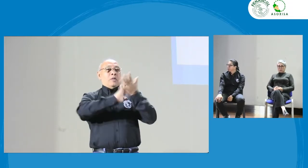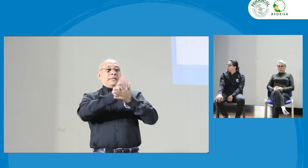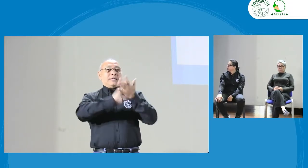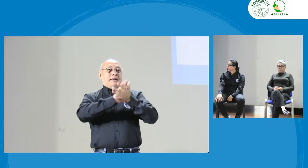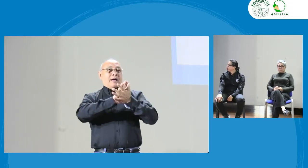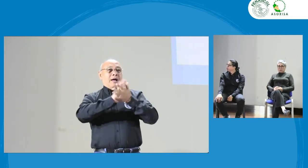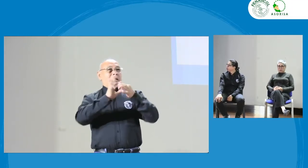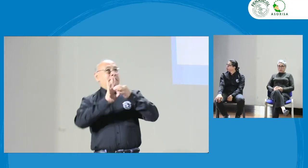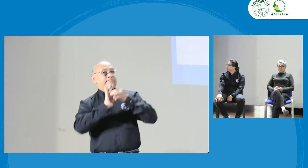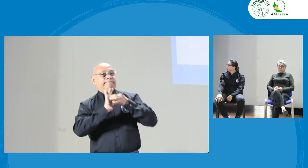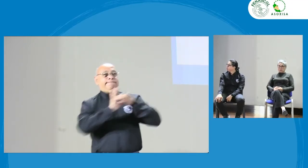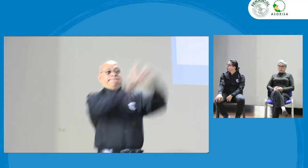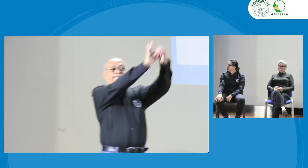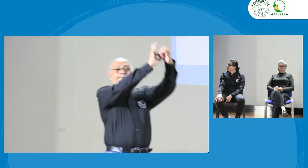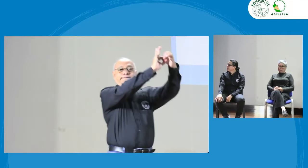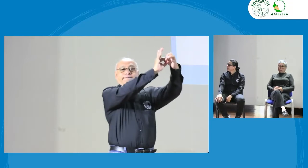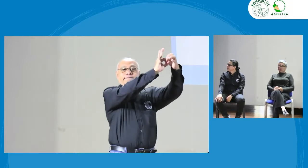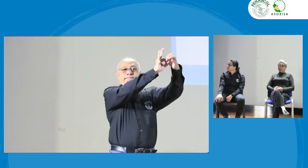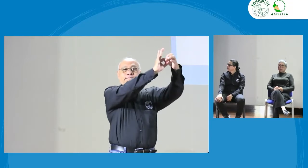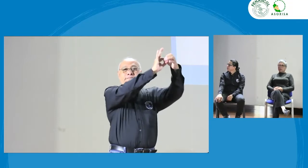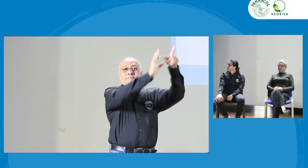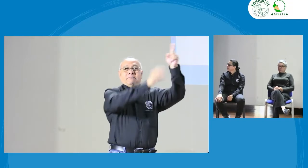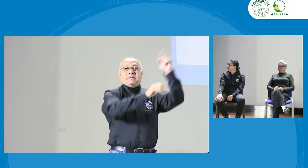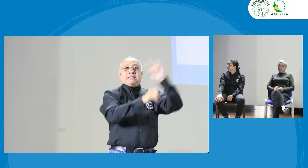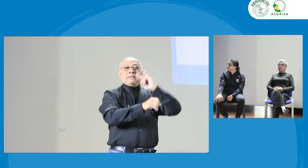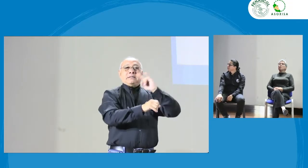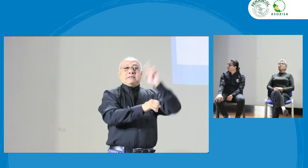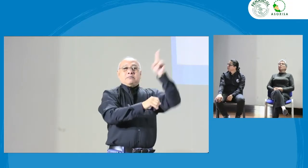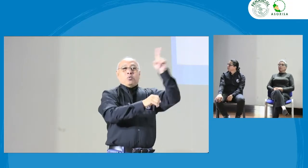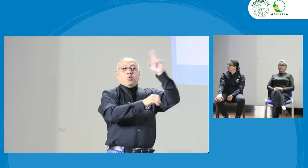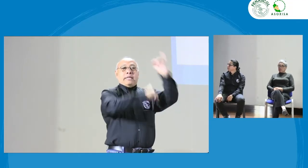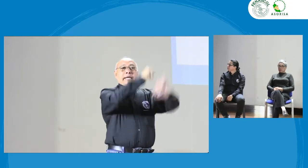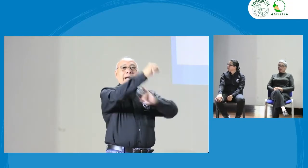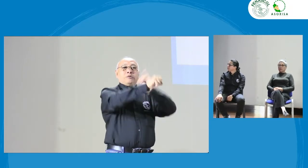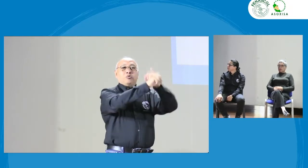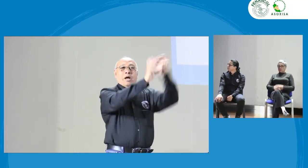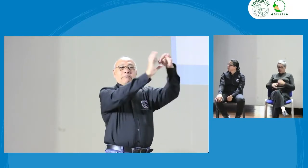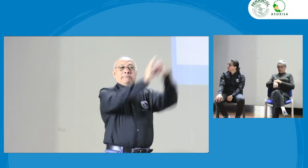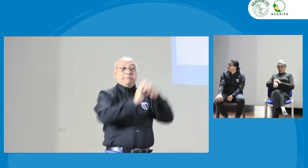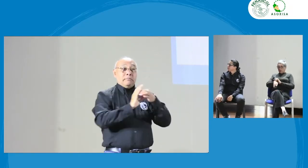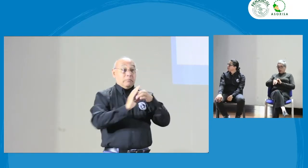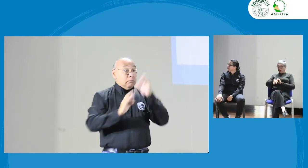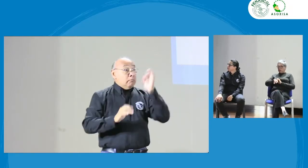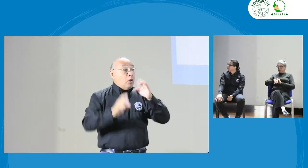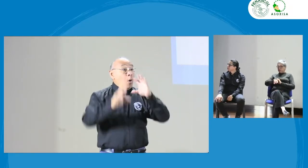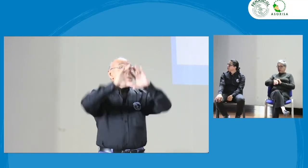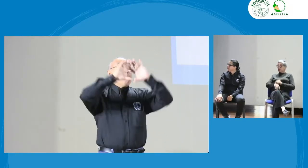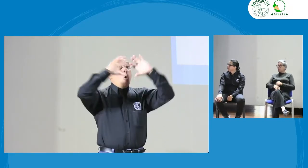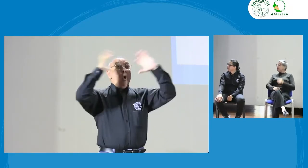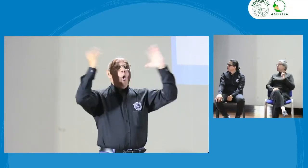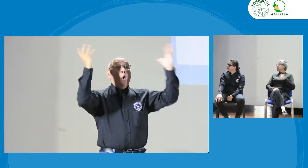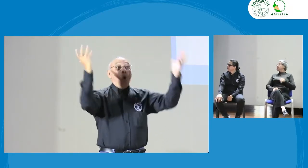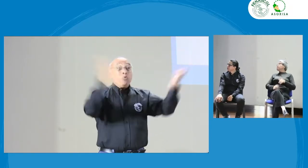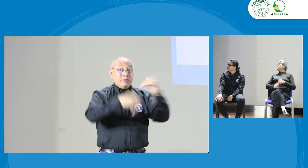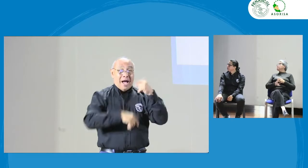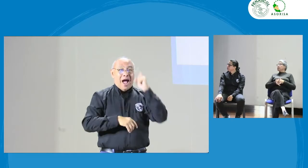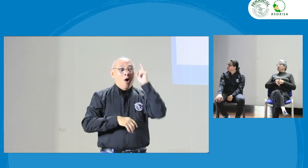también celebramos la lengua de señas colombiana, uniéndonos a esa conmemoración y celebración